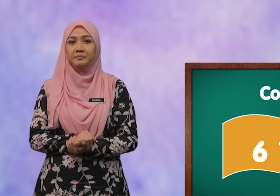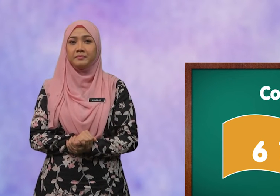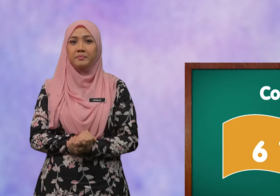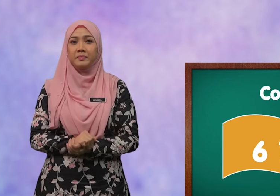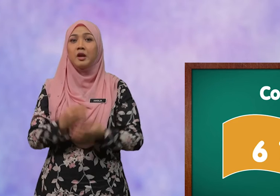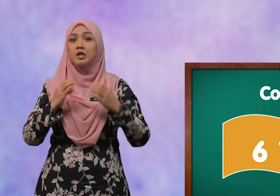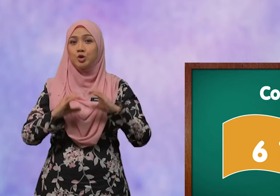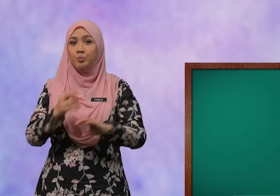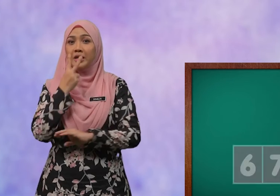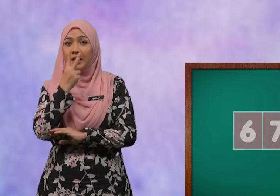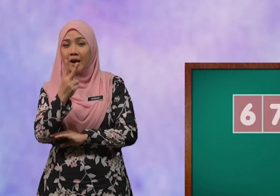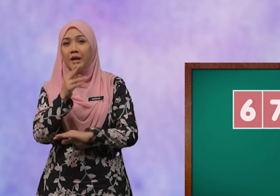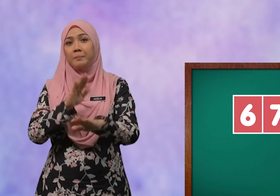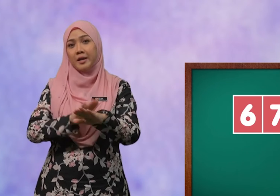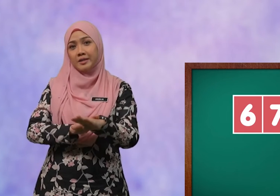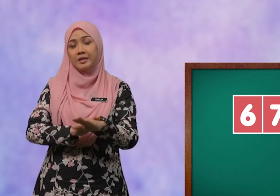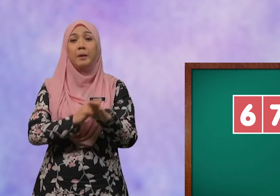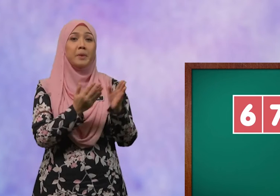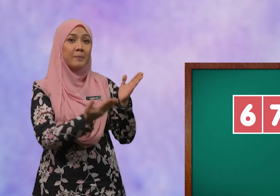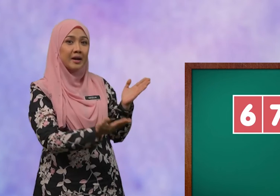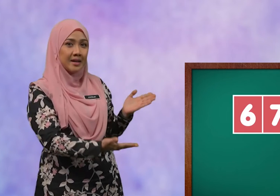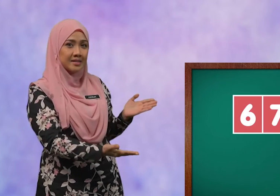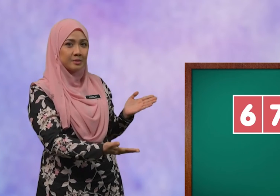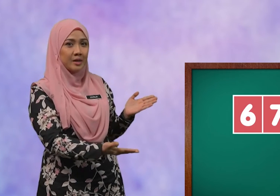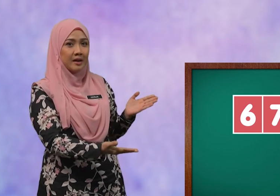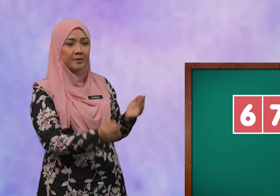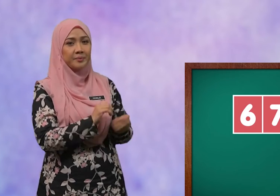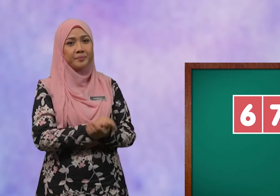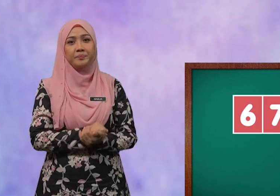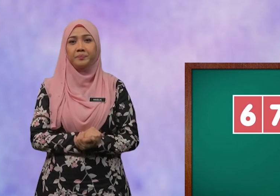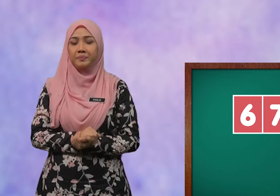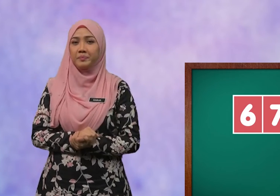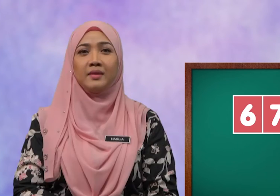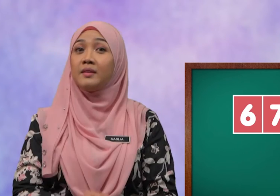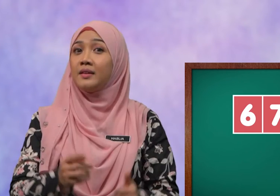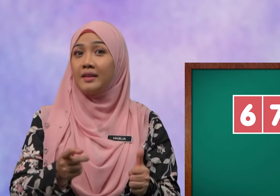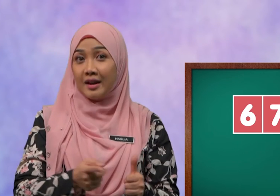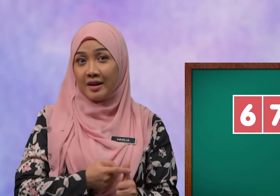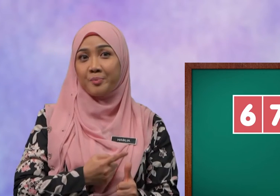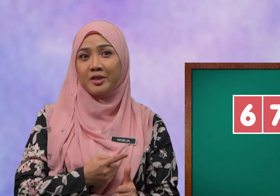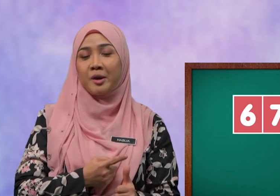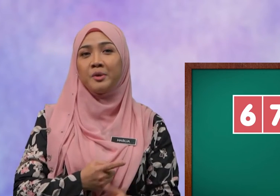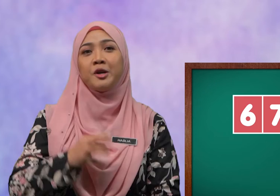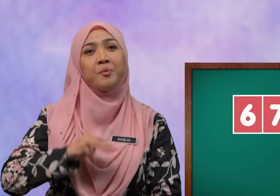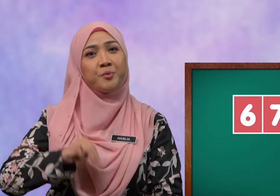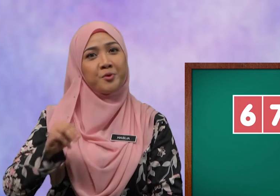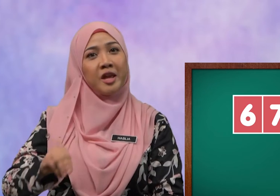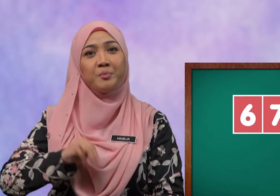Cuba lihat pada paparan di sebelah Langkah pertama, murid